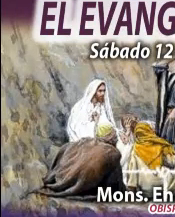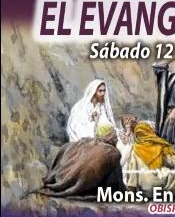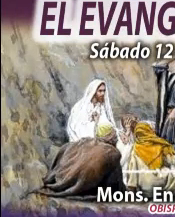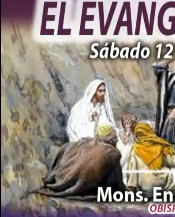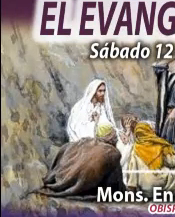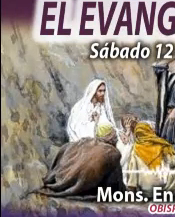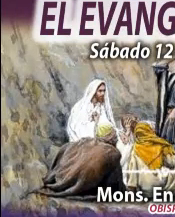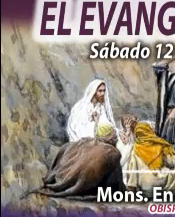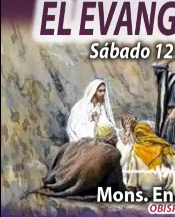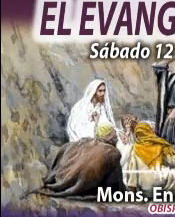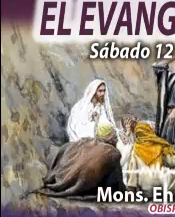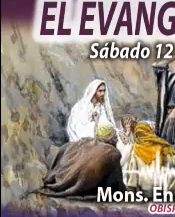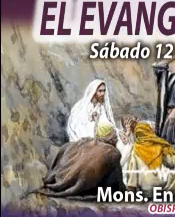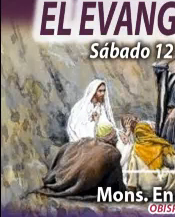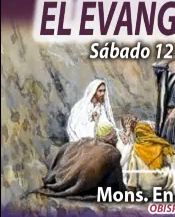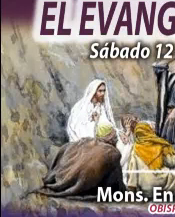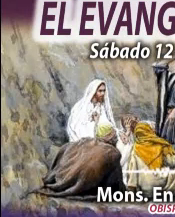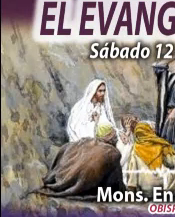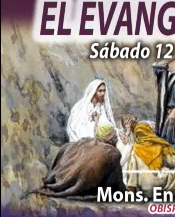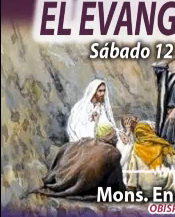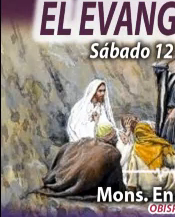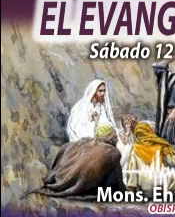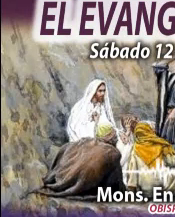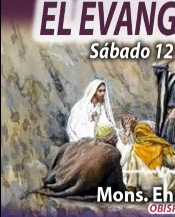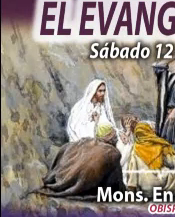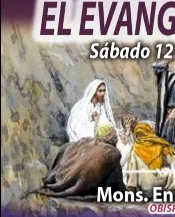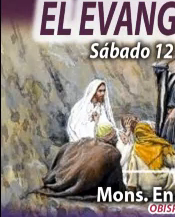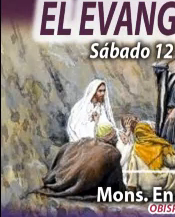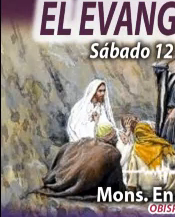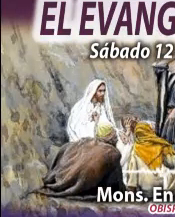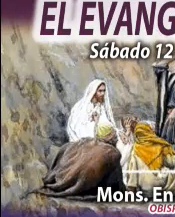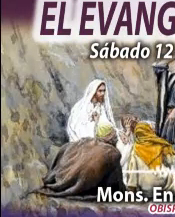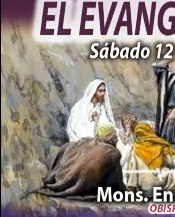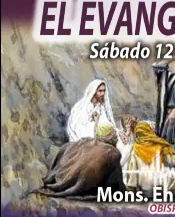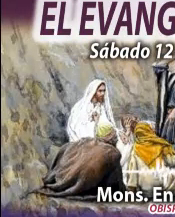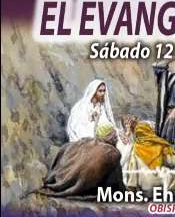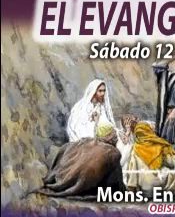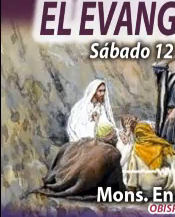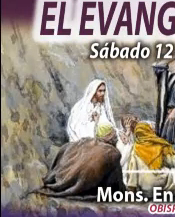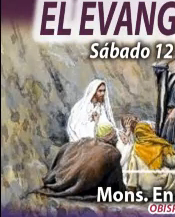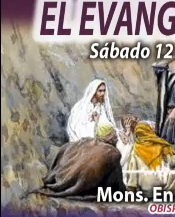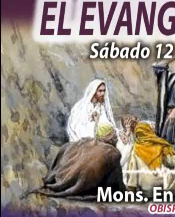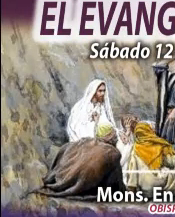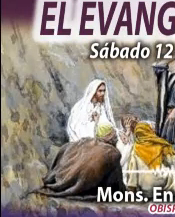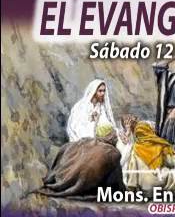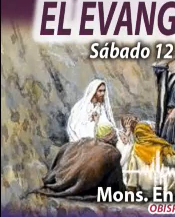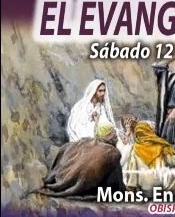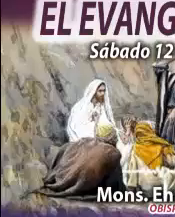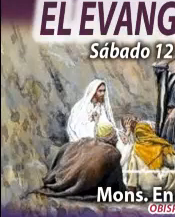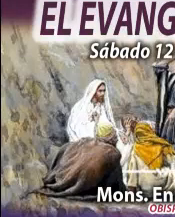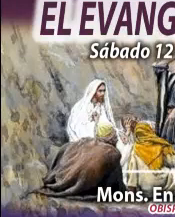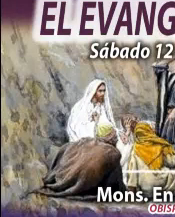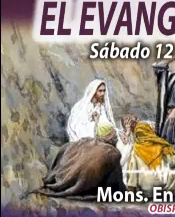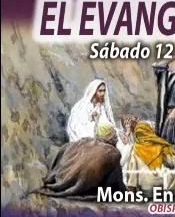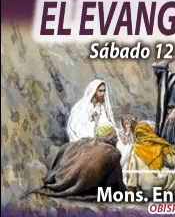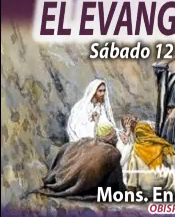todo momento Cristo nos dice, estoy contigo. Escucha, vamos juntos con Monseñor Enrique Díaz para buscar la señal de la presencia